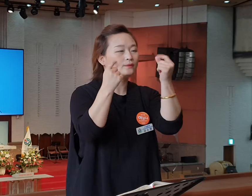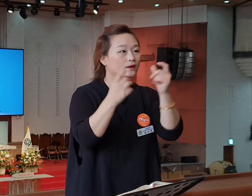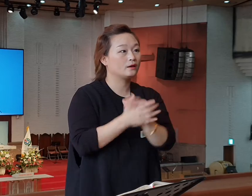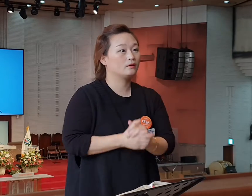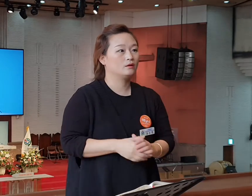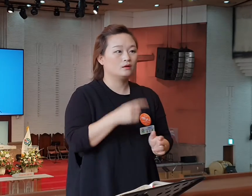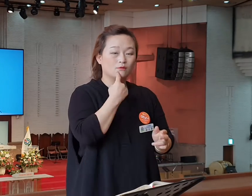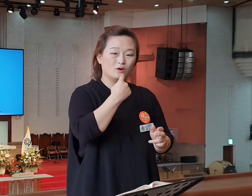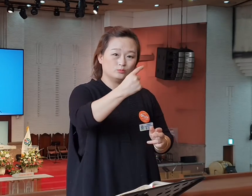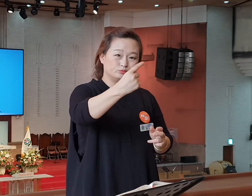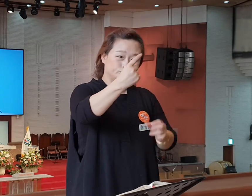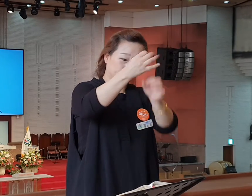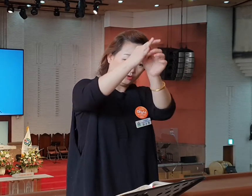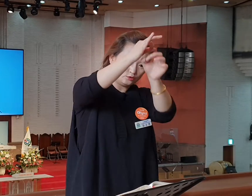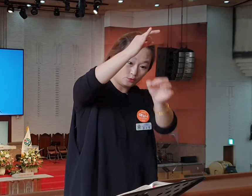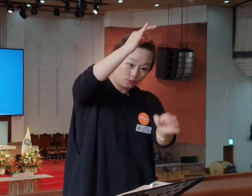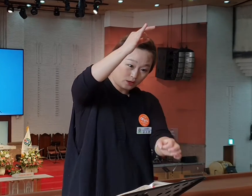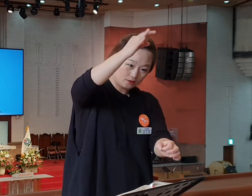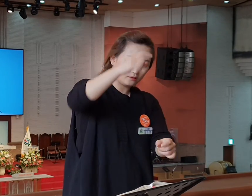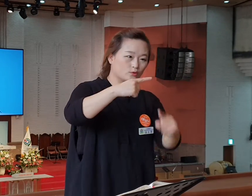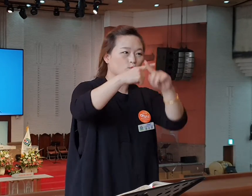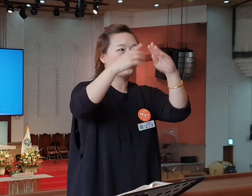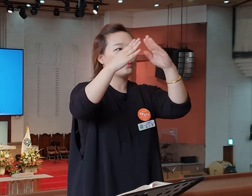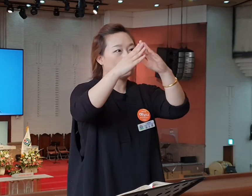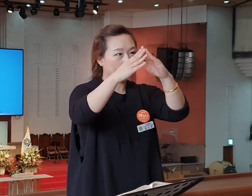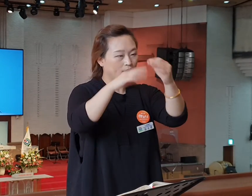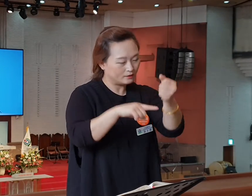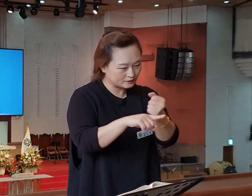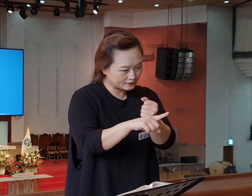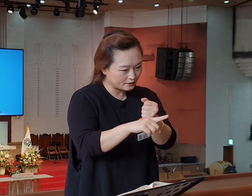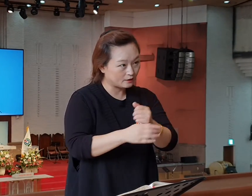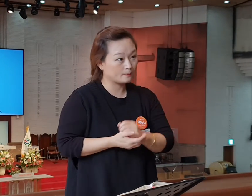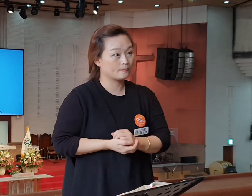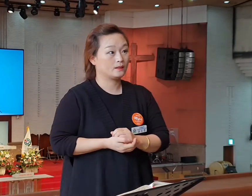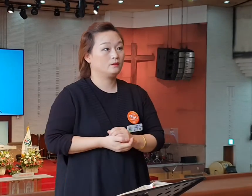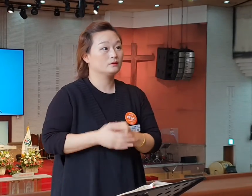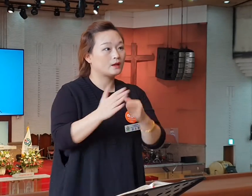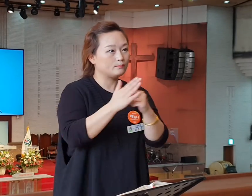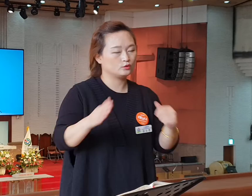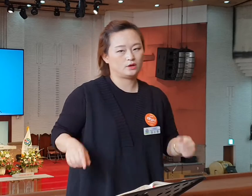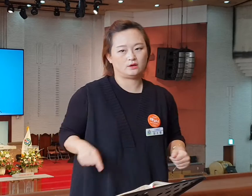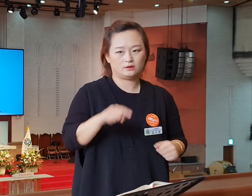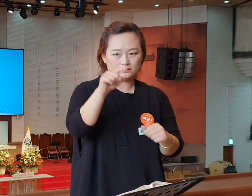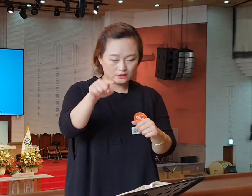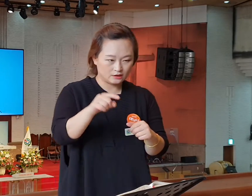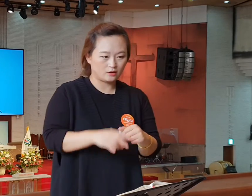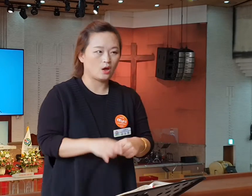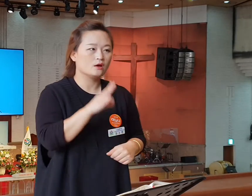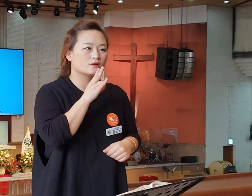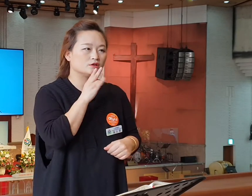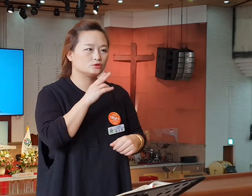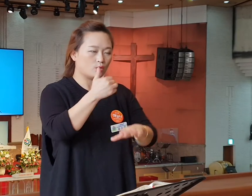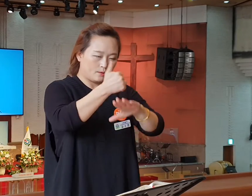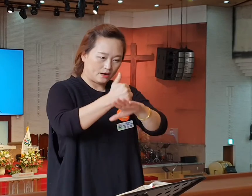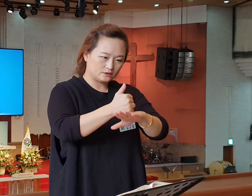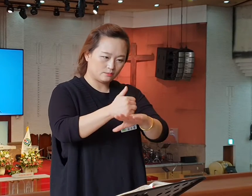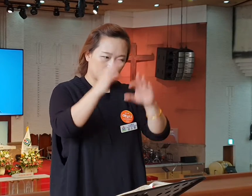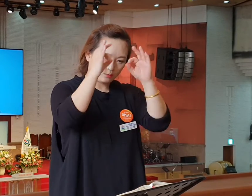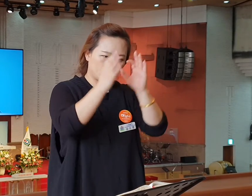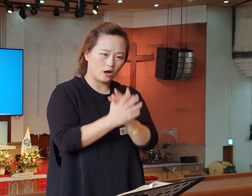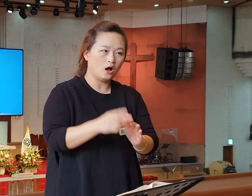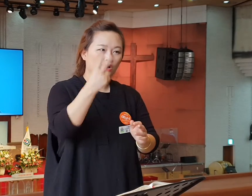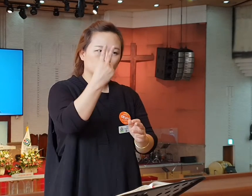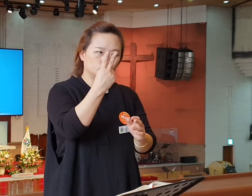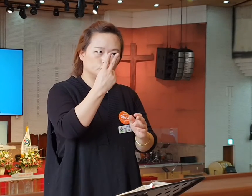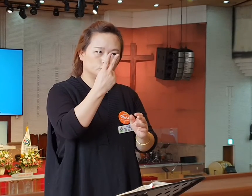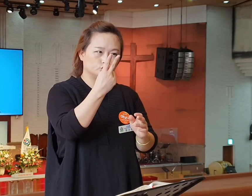괜히 있는 이야기 아닙니다. 여러분 요한계시록 11장 뒤에 가보면 거기 두 증인에 관한 이야기가 나와요. 두 감남나무, 그리고